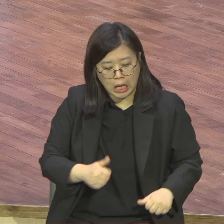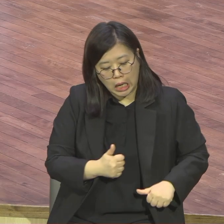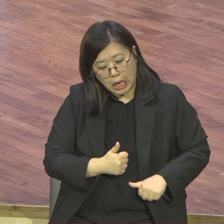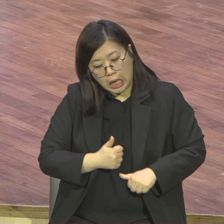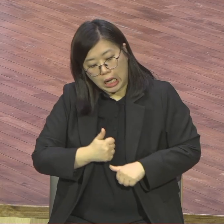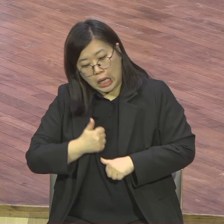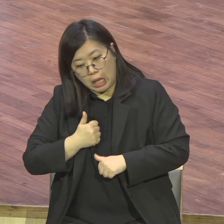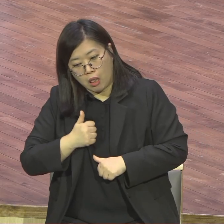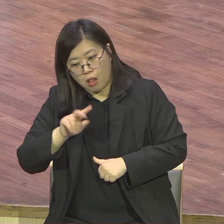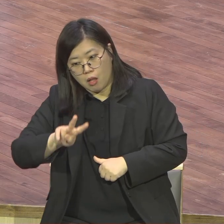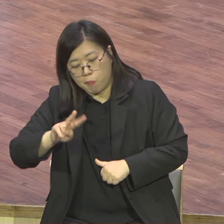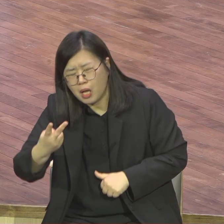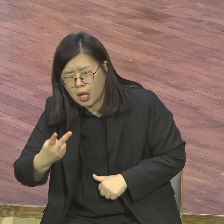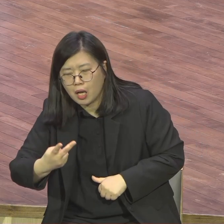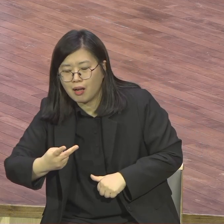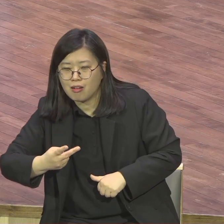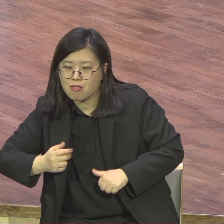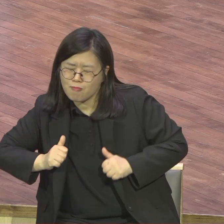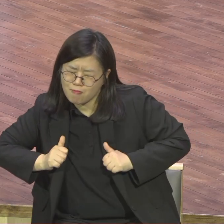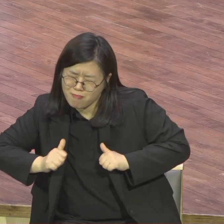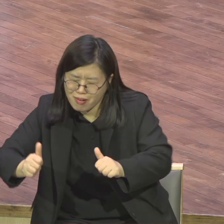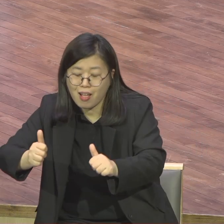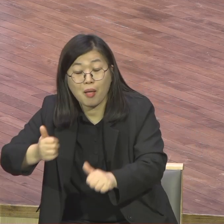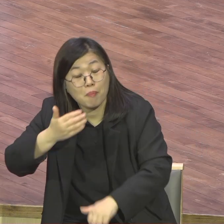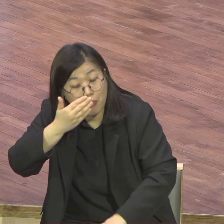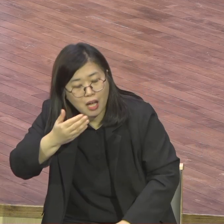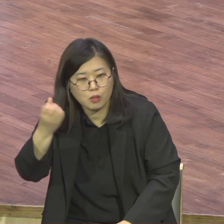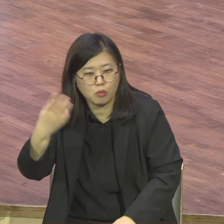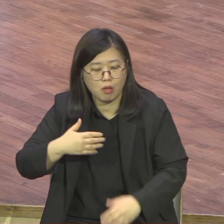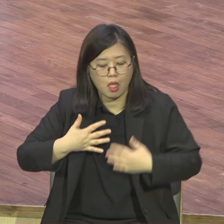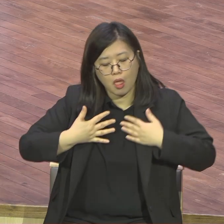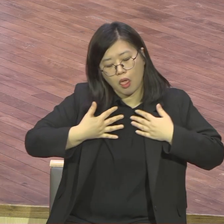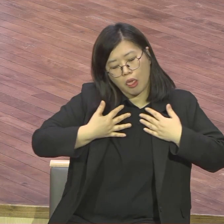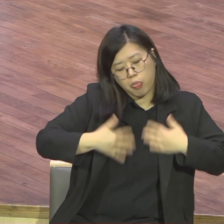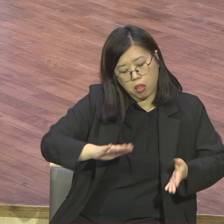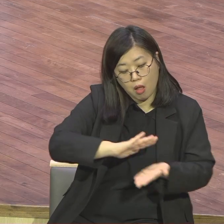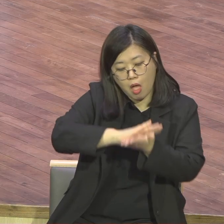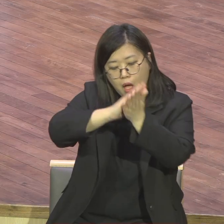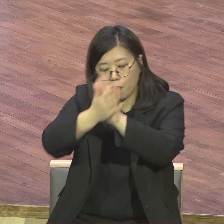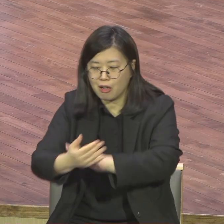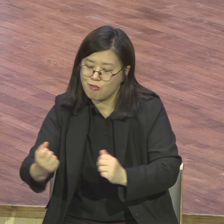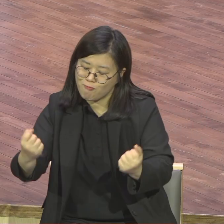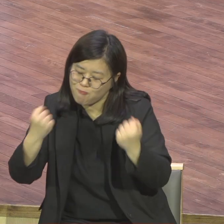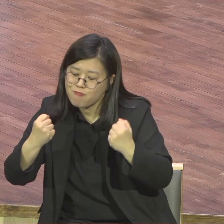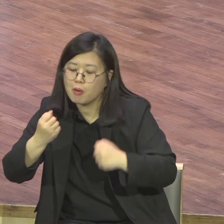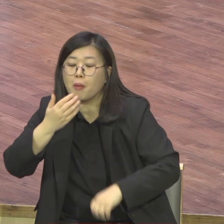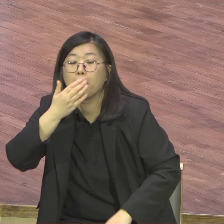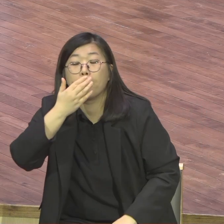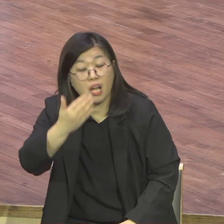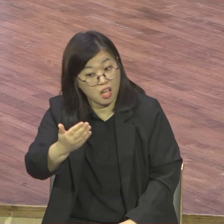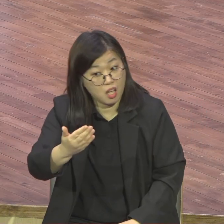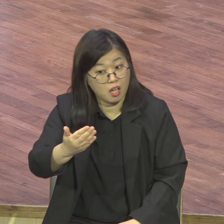머리 나쁜 사람 지혜롭게 약한 사람 강하게 없는 사람 부여하게 하나님이 다 만들 수 있다니까요